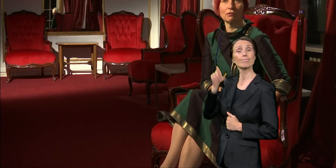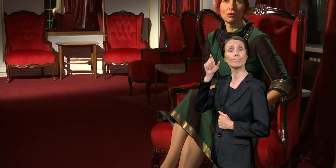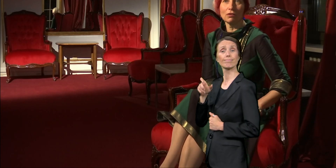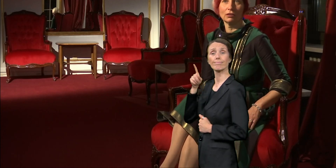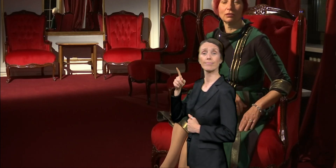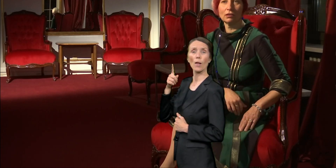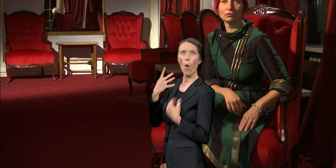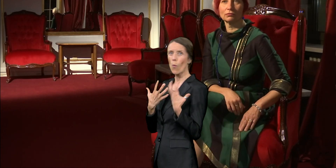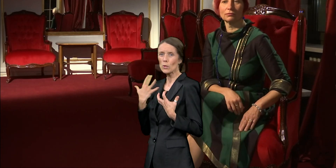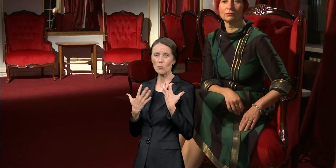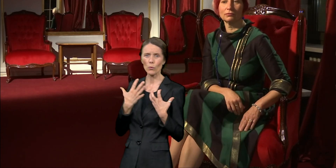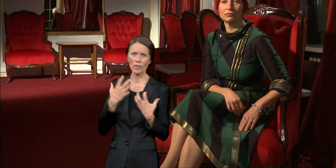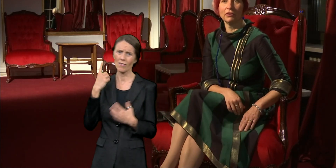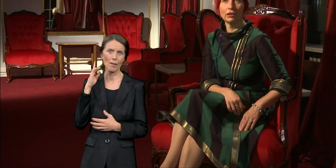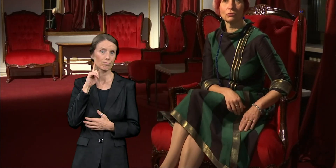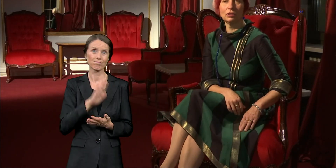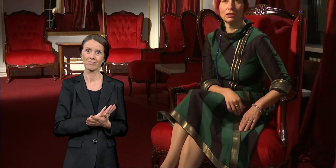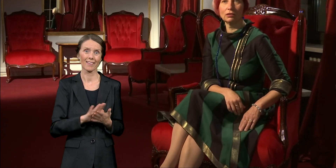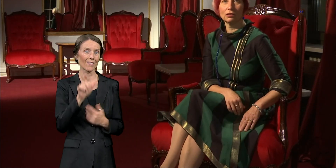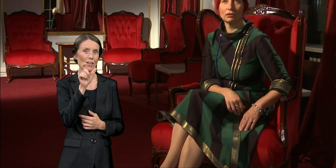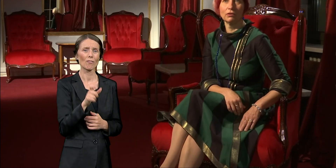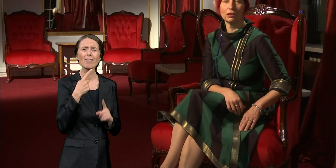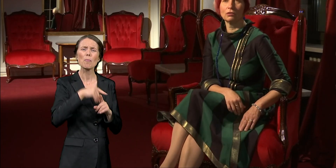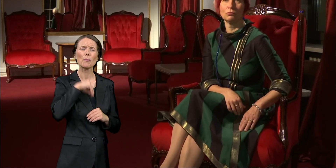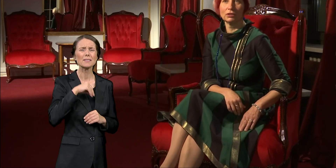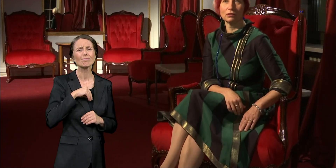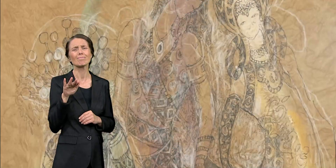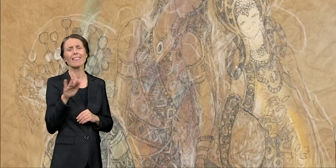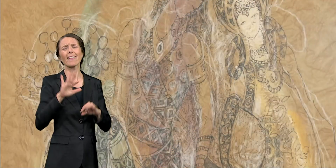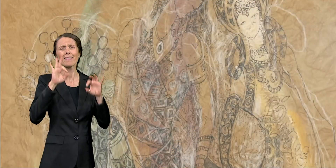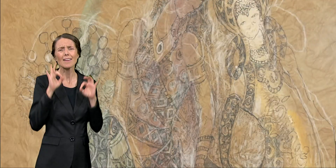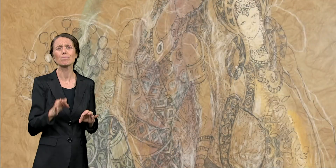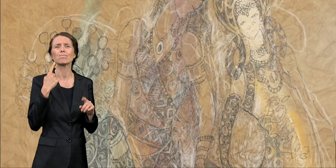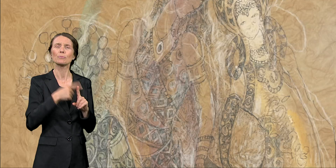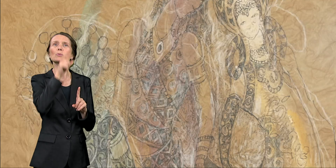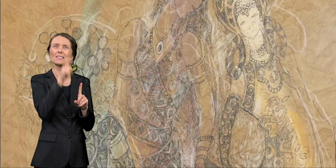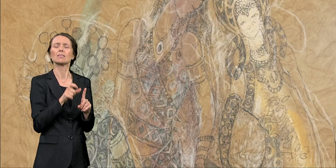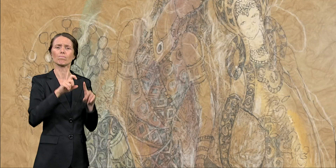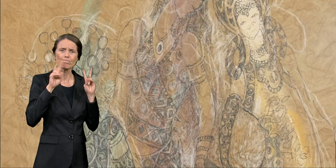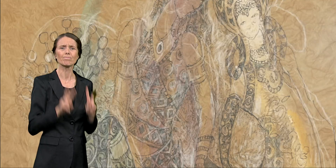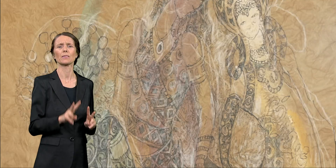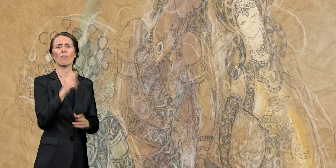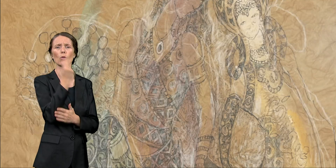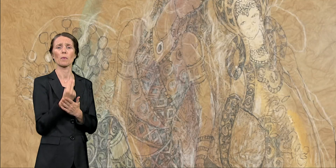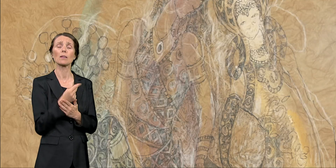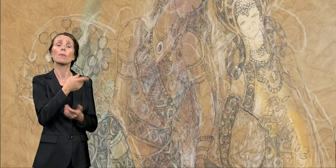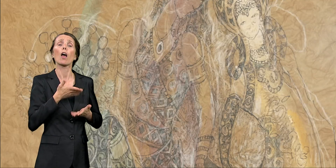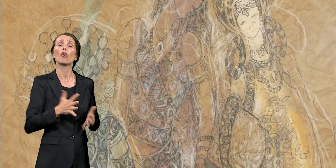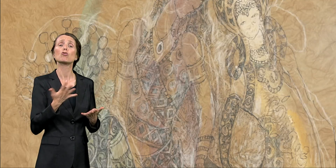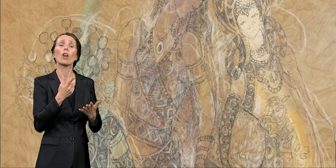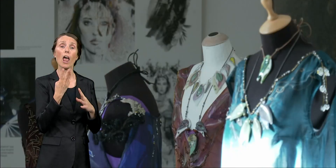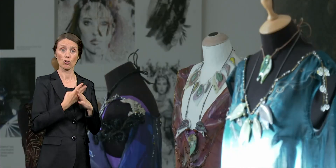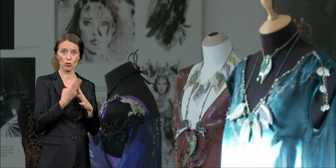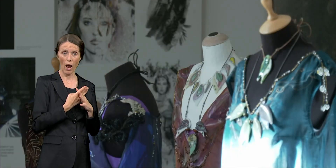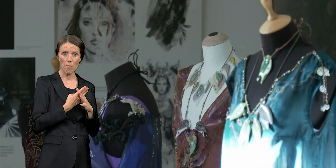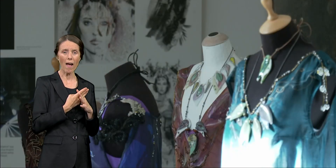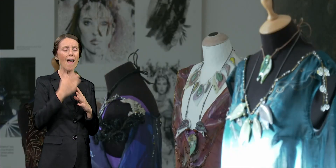neverovatna, veliko dete i veliki umetnik. I Šapca gde je rođena ponela je miris